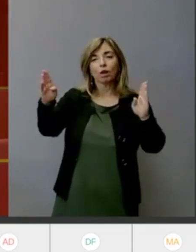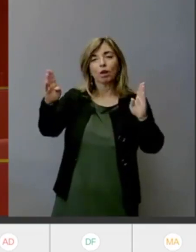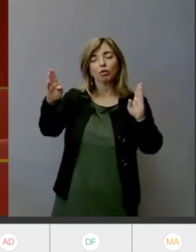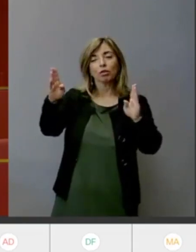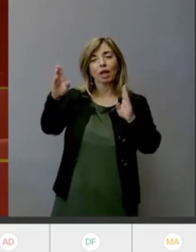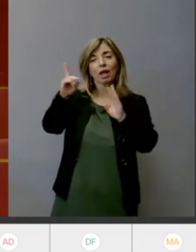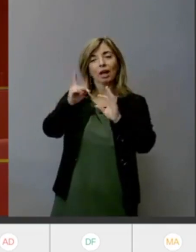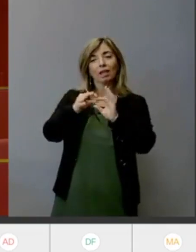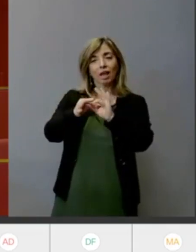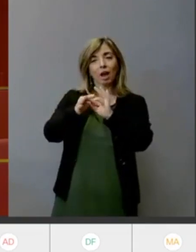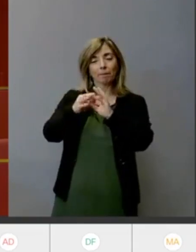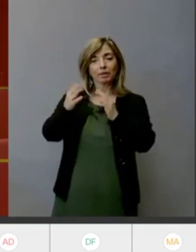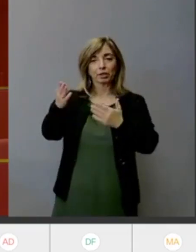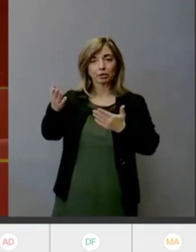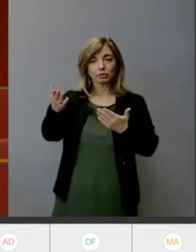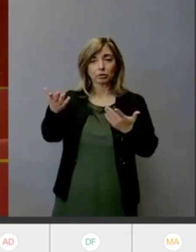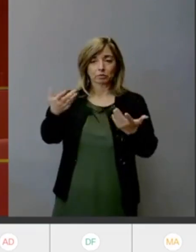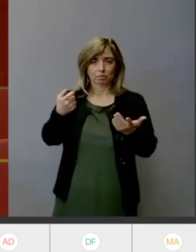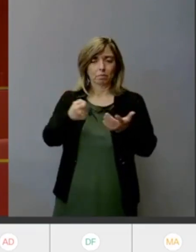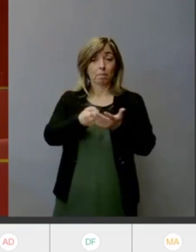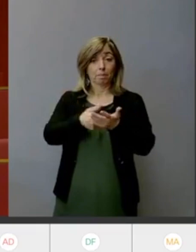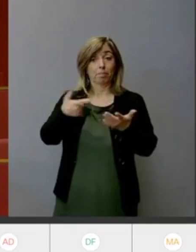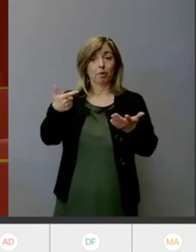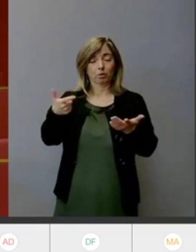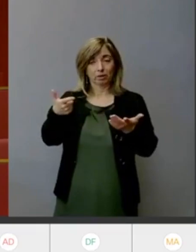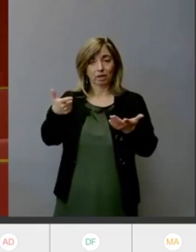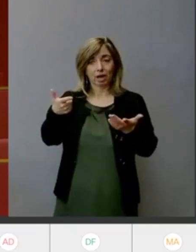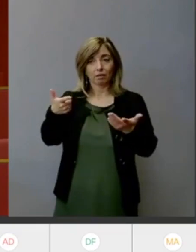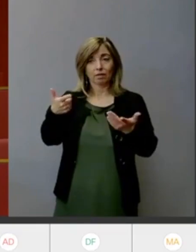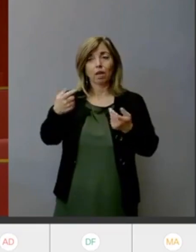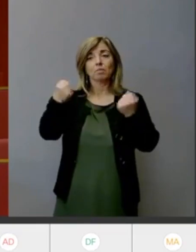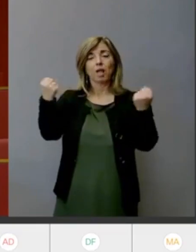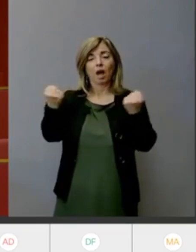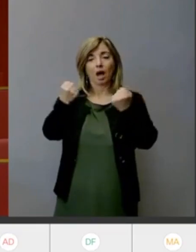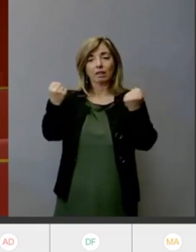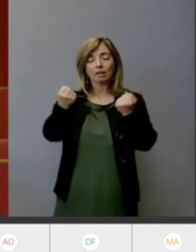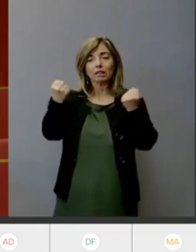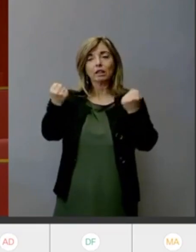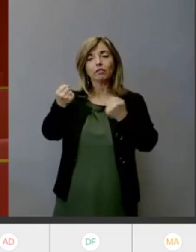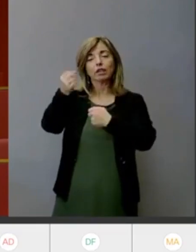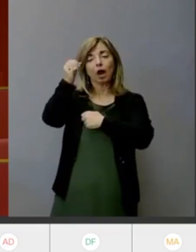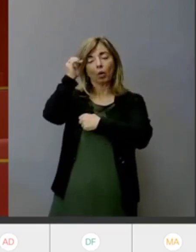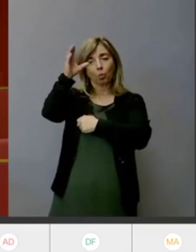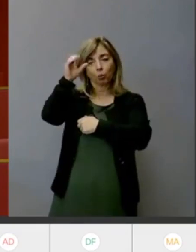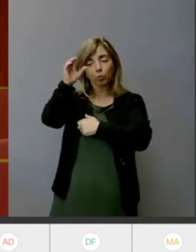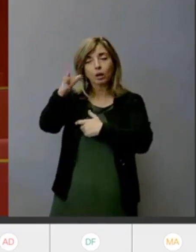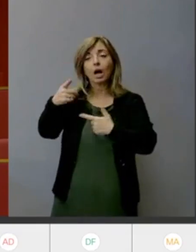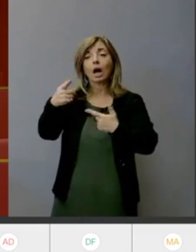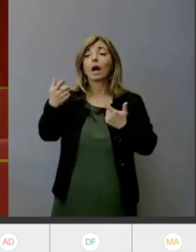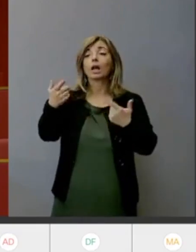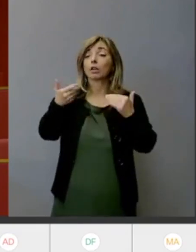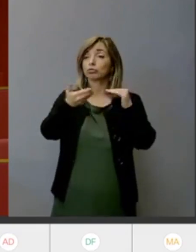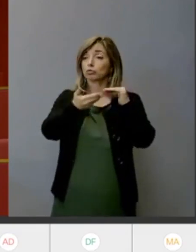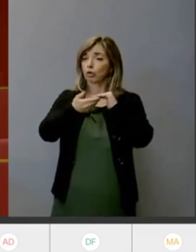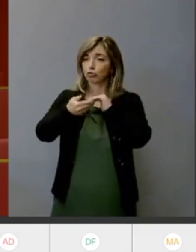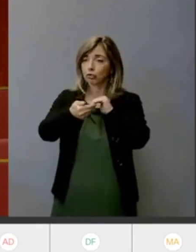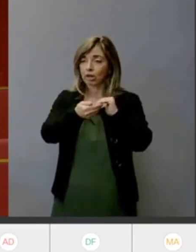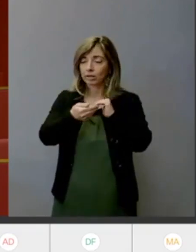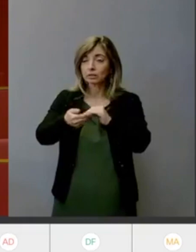diciamo l'attività culturale con quello invece di socializzazione 700 metri quadrati tolti alla biblioteca sono un'evidente